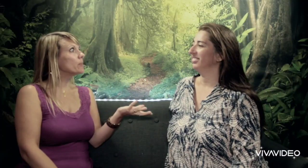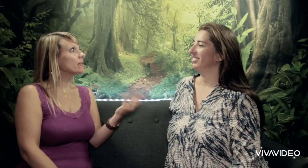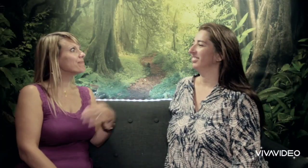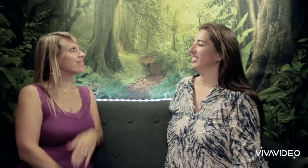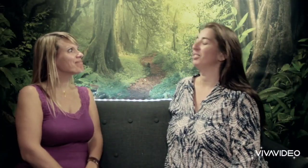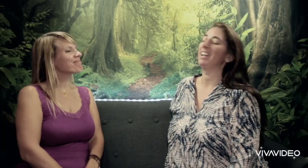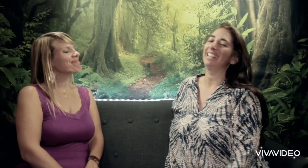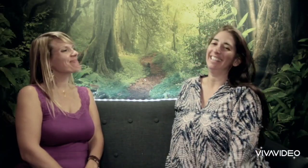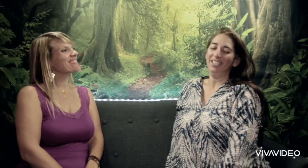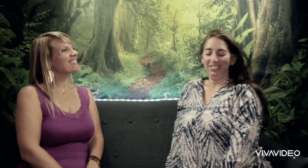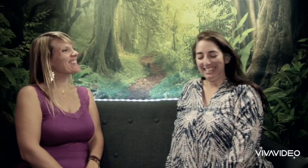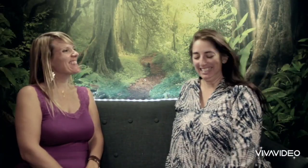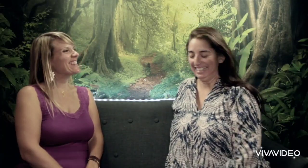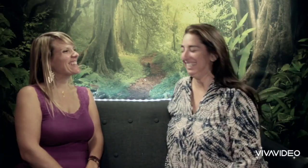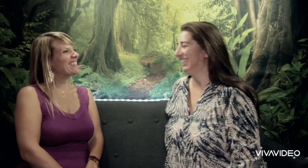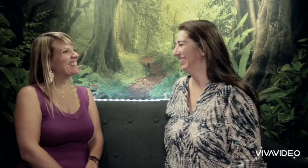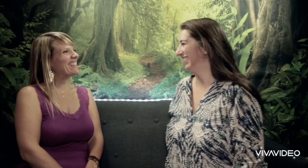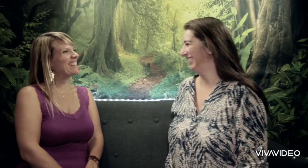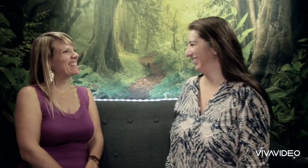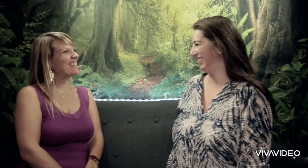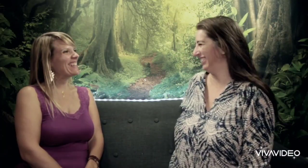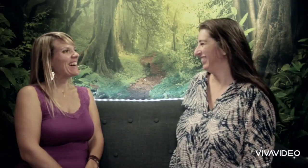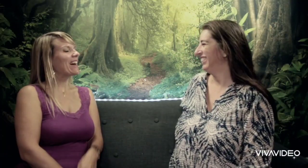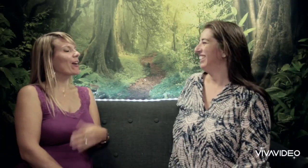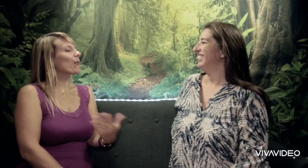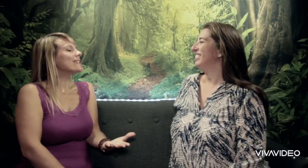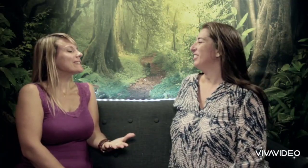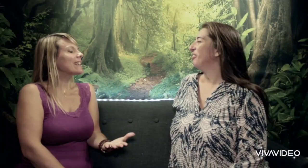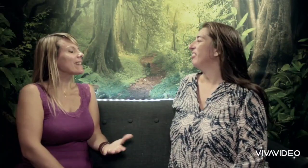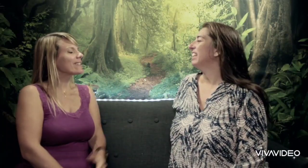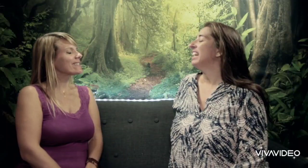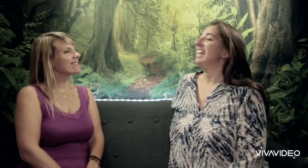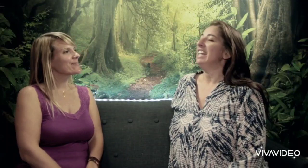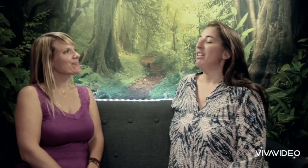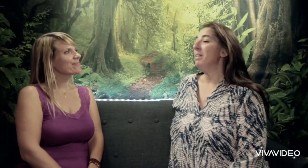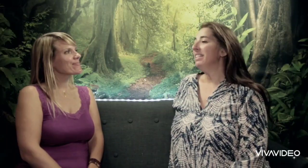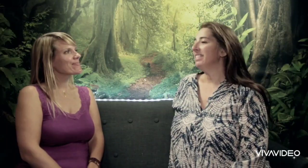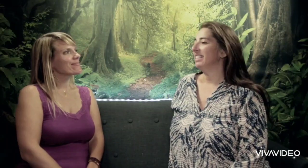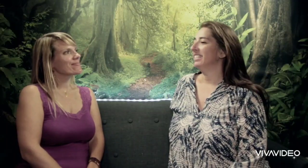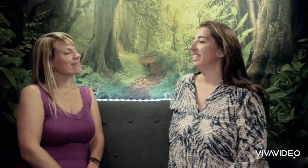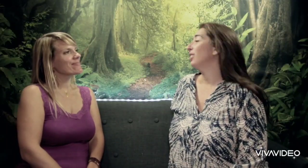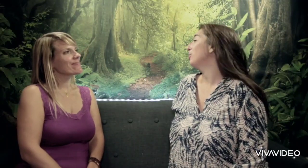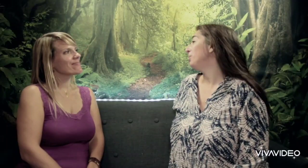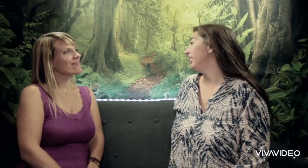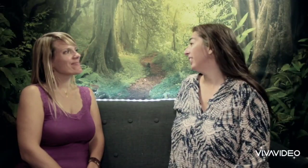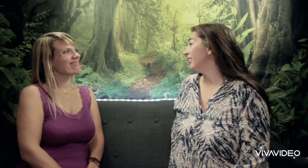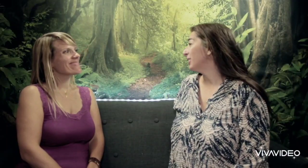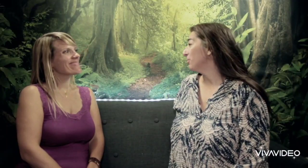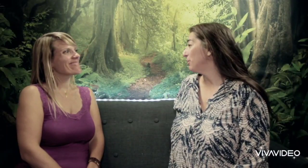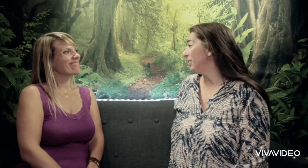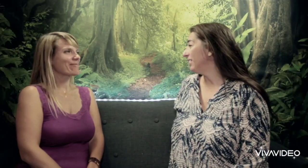bébé. Ouais, la langue des signes. Alors à quoi ça sert ? Et bien ça sert à communiquer avec son bébé,